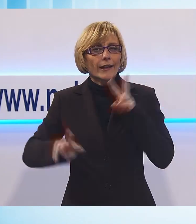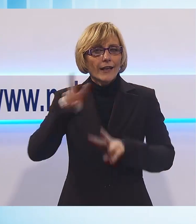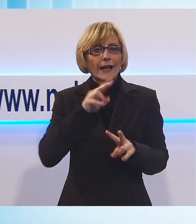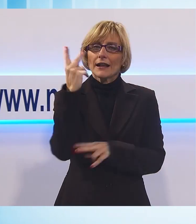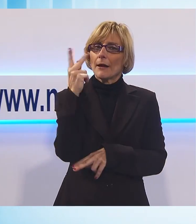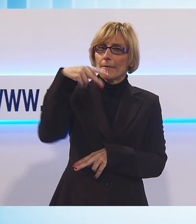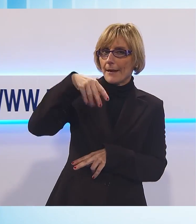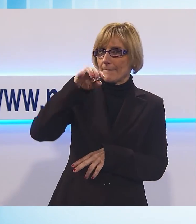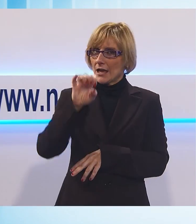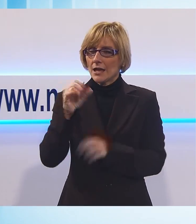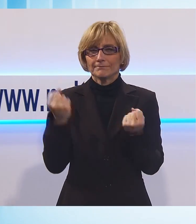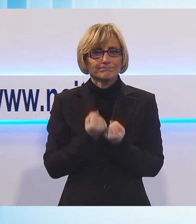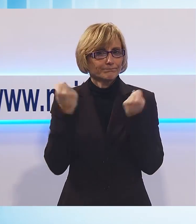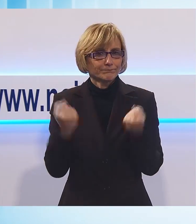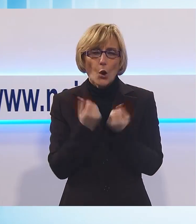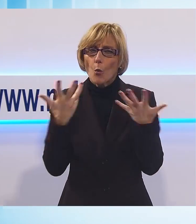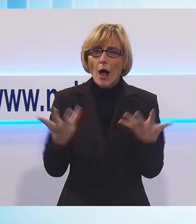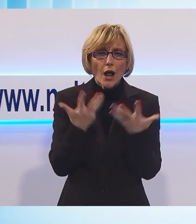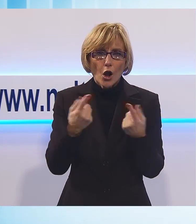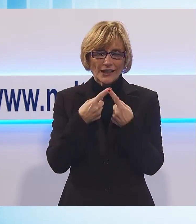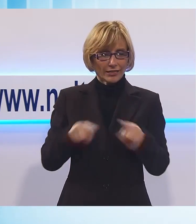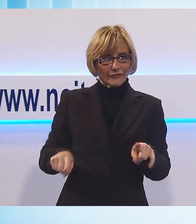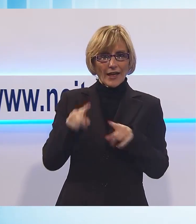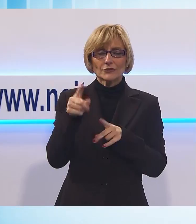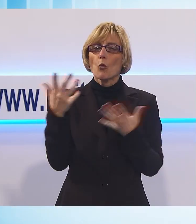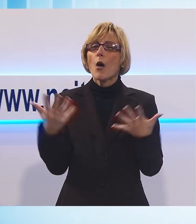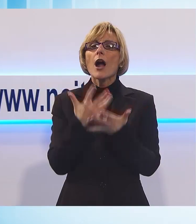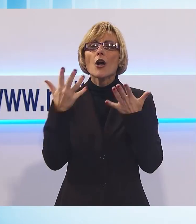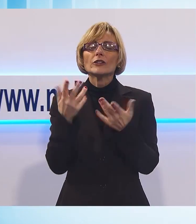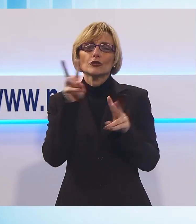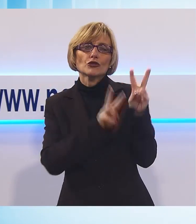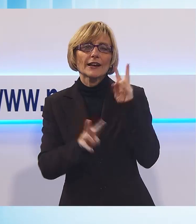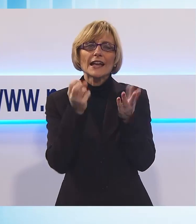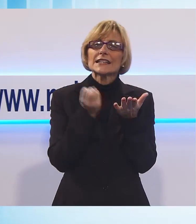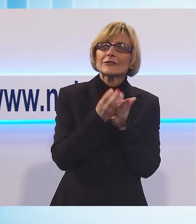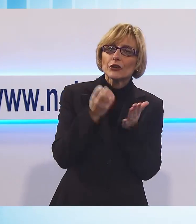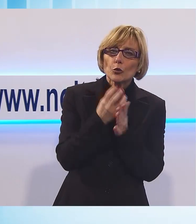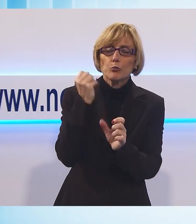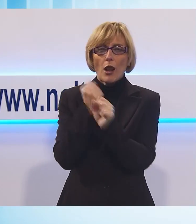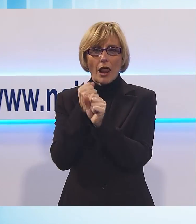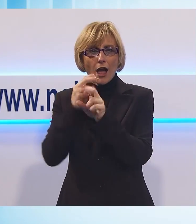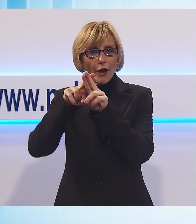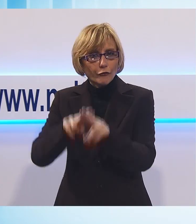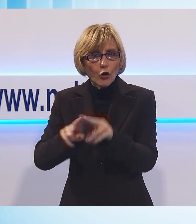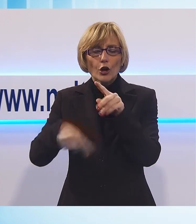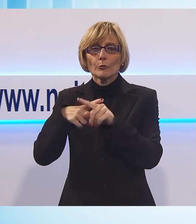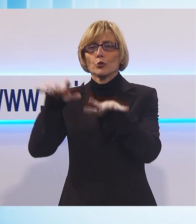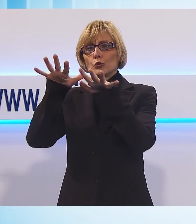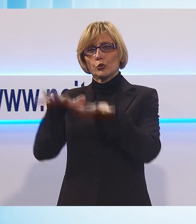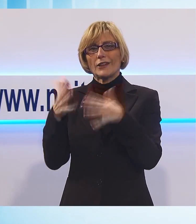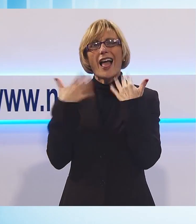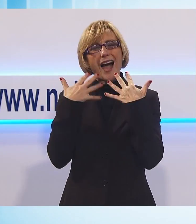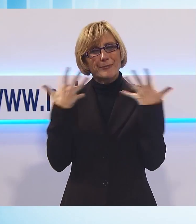stabilimento produttivo di Fornaci. Un piano che riesca a coniugare sviluppo tenuto occupazionale ma anche tutela dell'ambiente